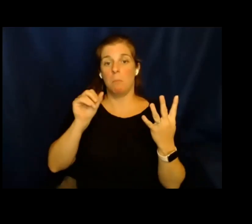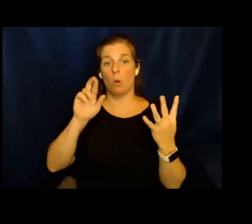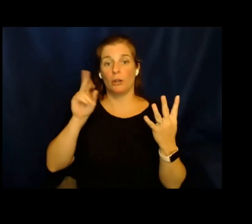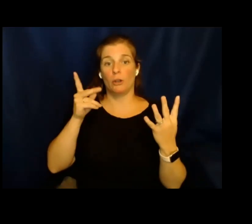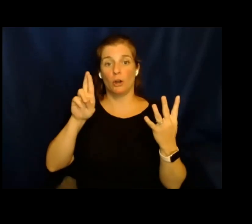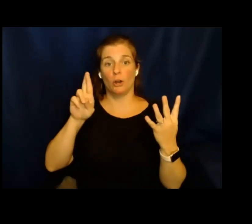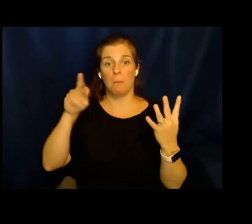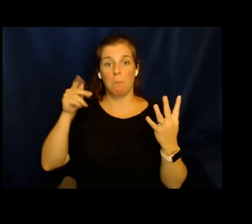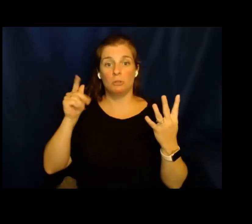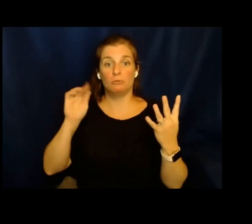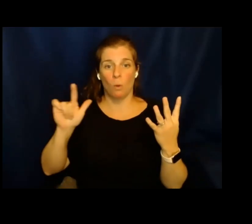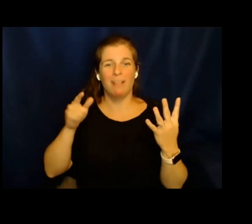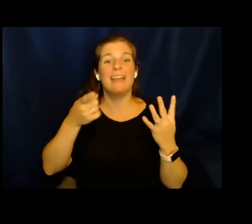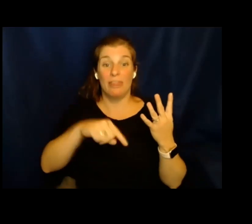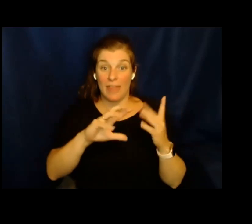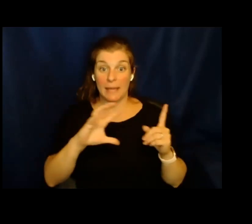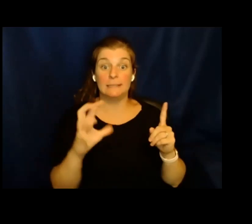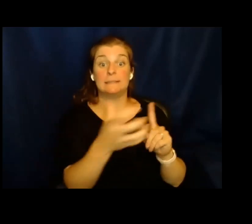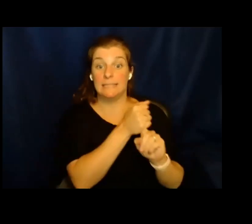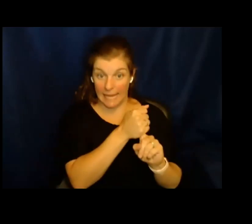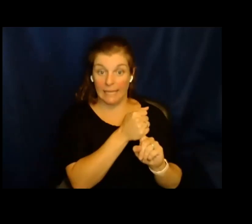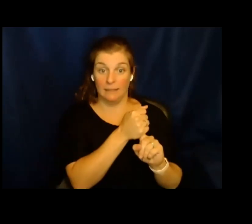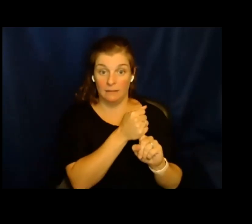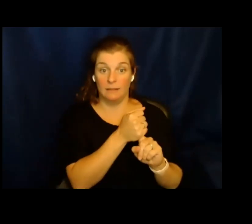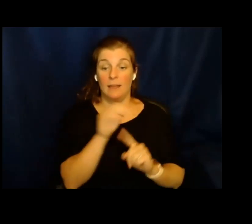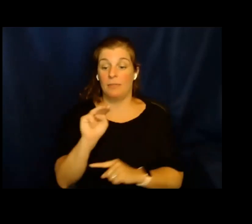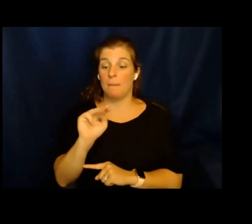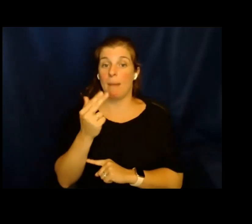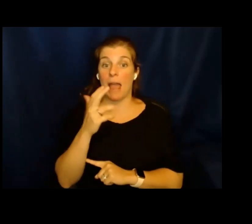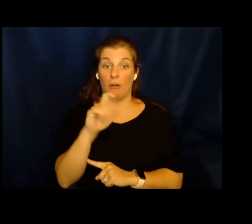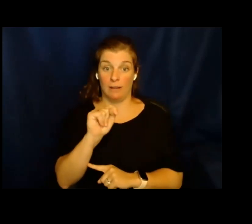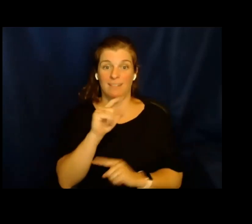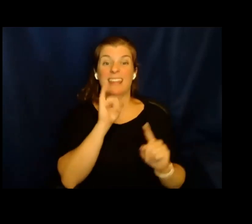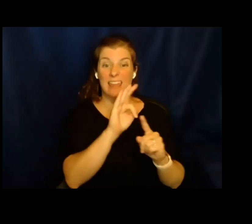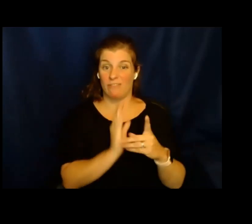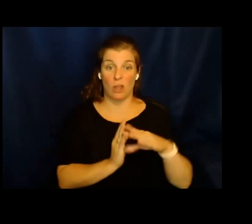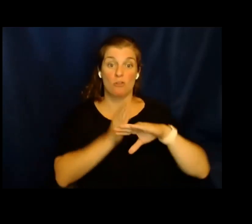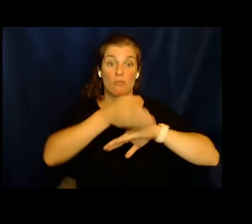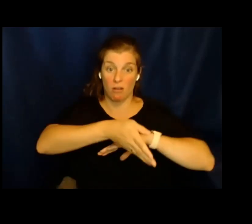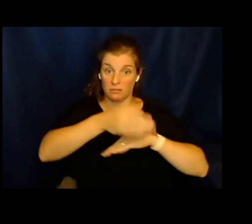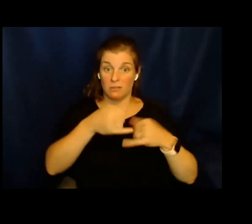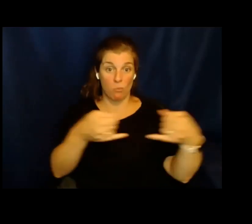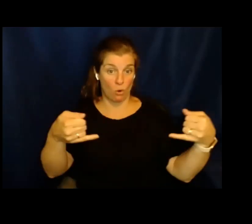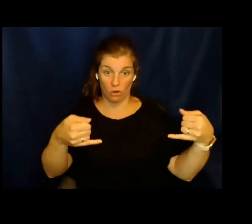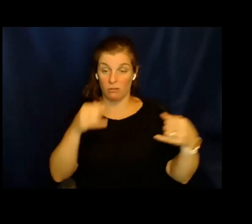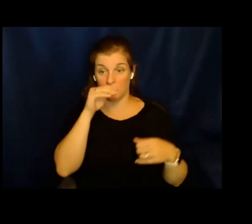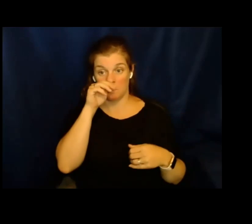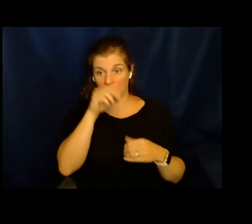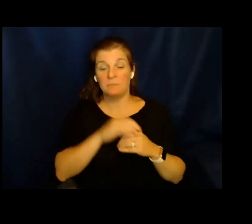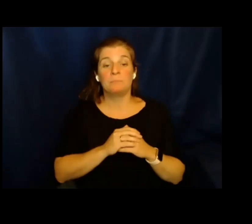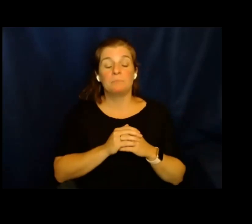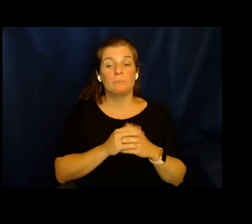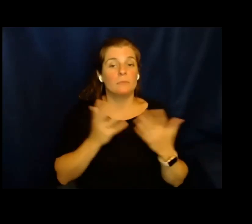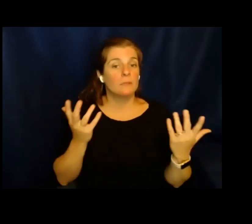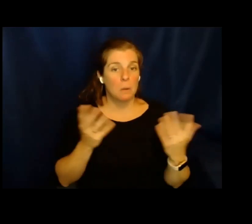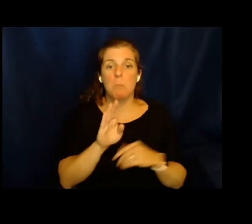Fronteriza, que es la agencia que detiene a los inmigrantes y cruzan por tierra, o sea, por un punto, un puerto no de entrada, no